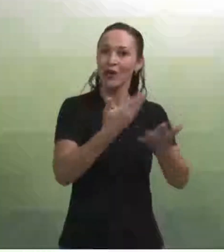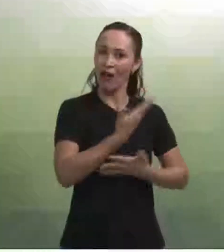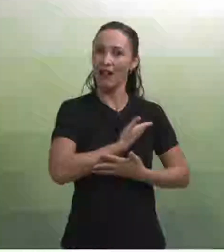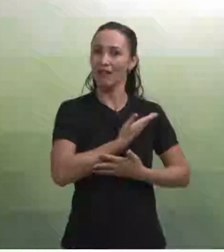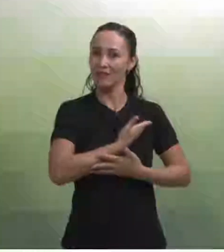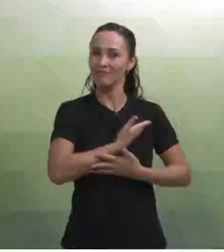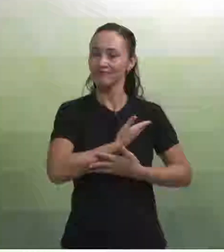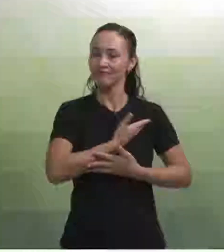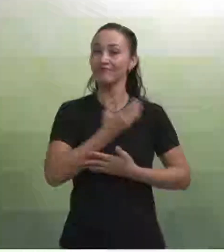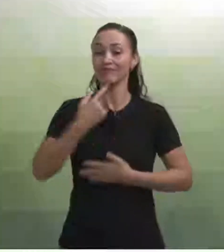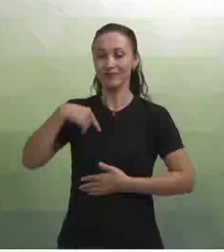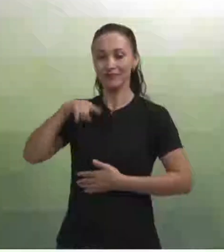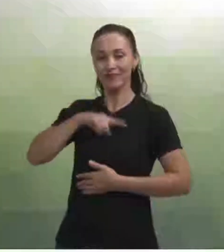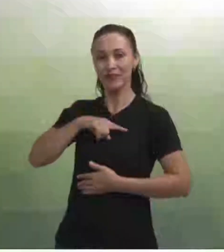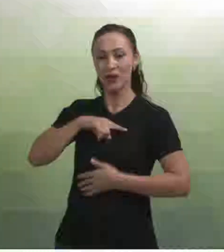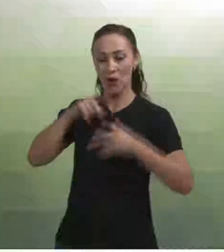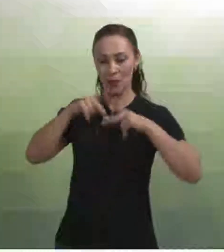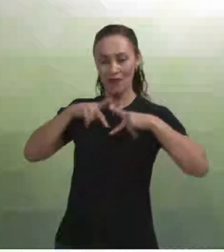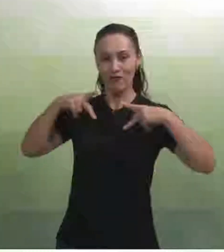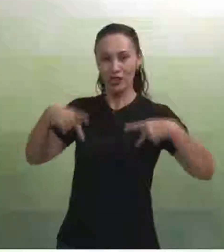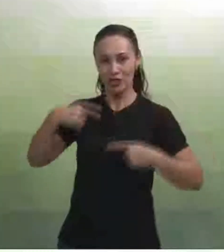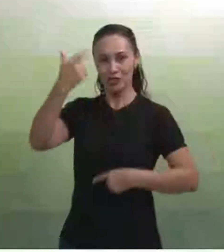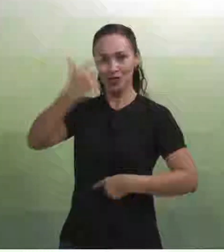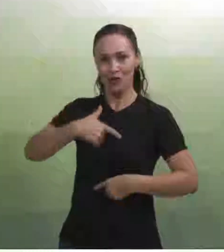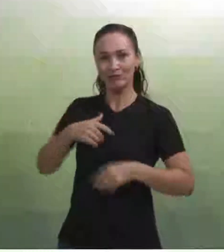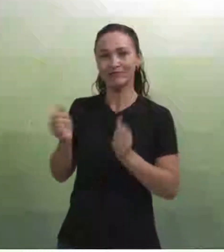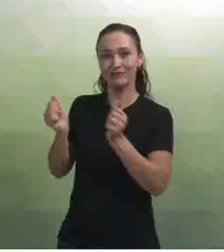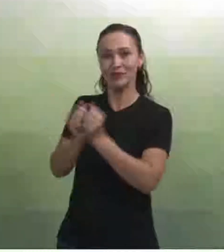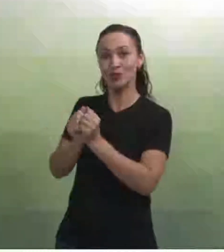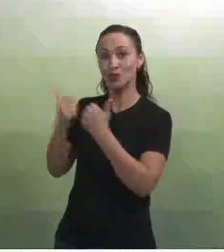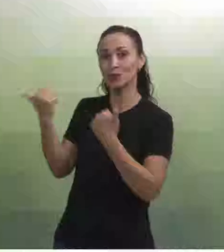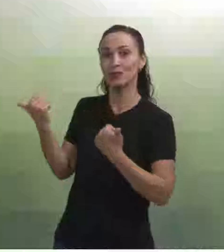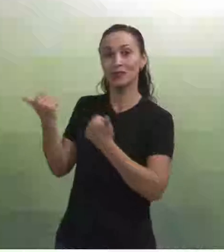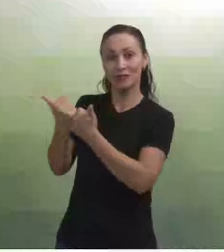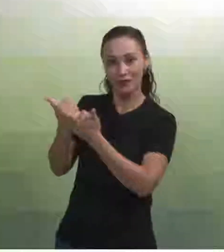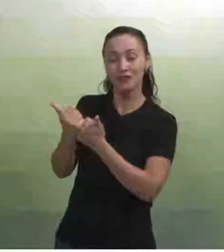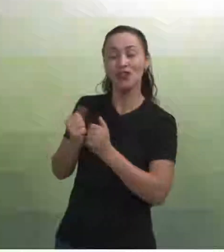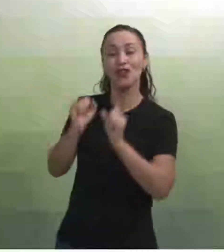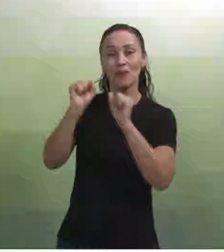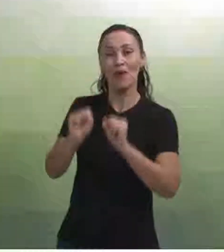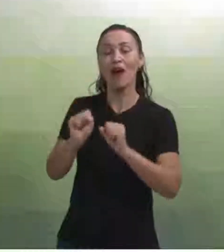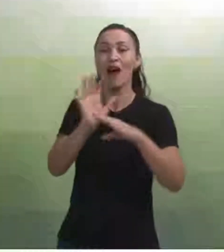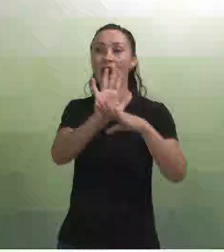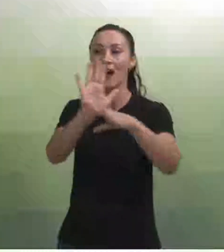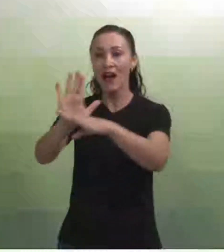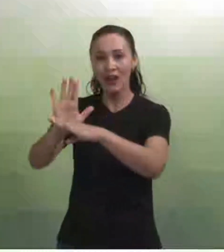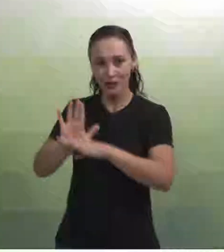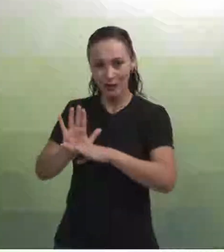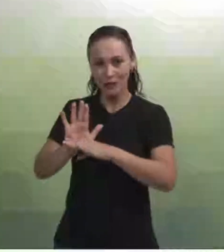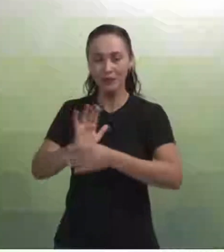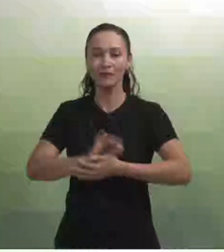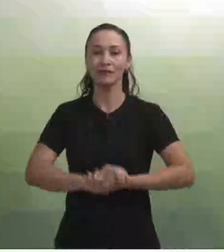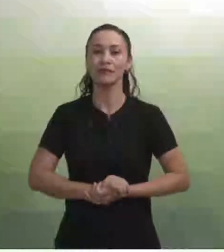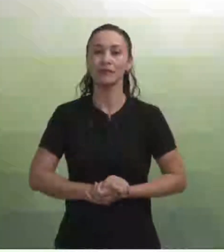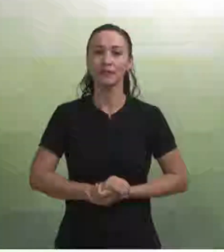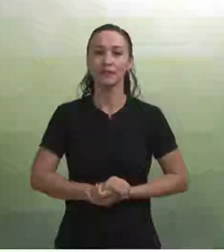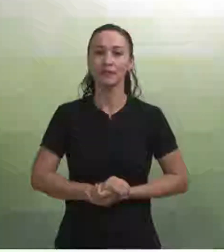colegas, para que nós, eu, professora, juntamente com o tutor, possamos auxiliá-los. Bom,